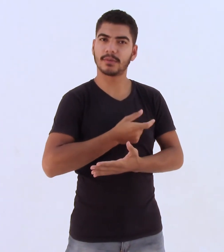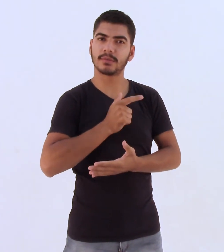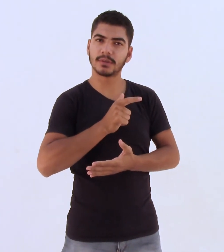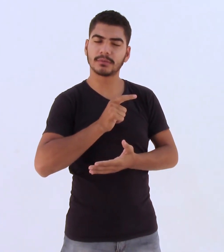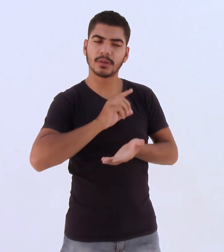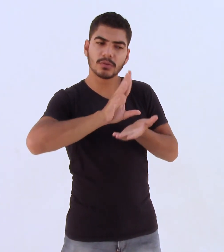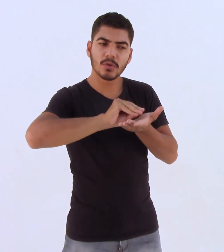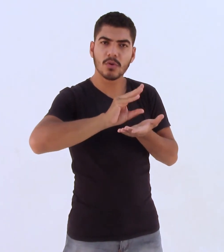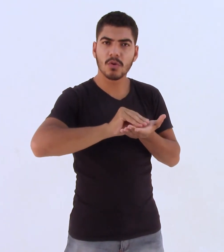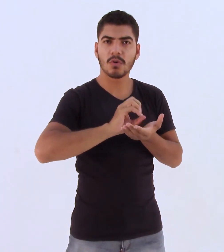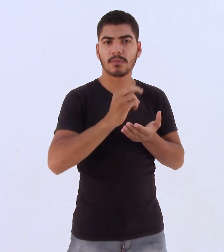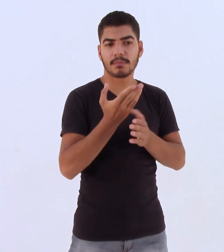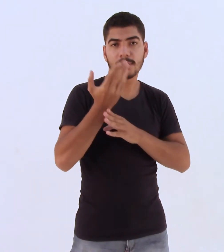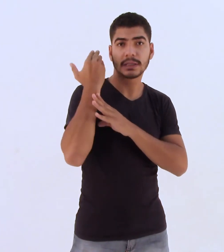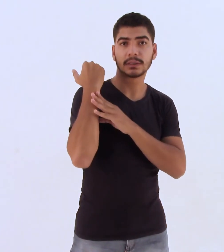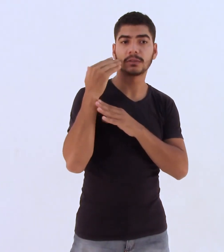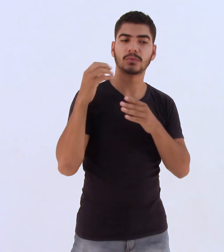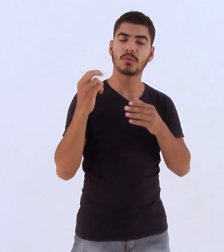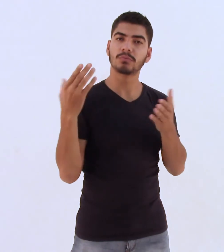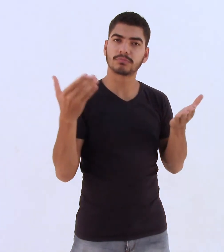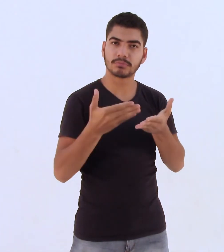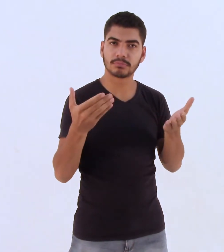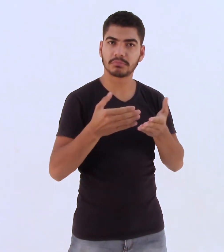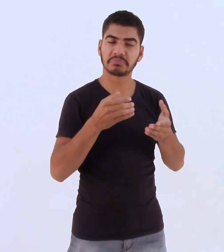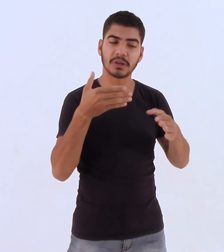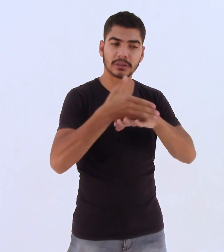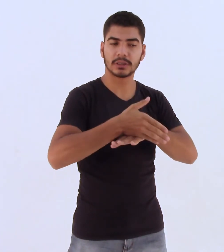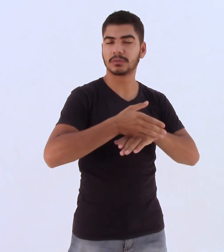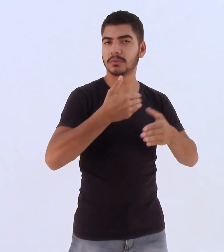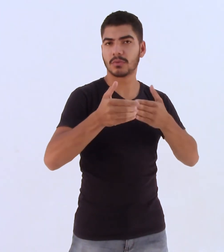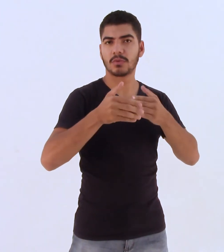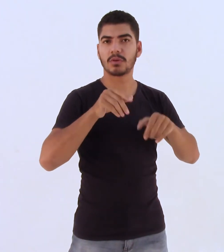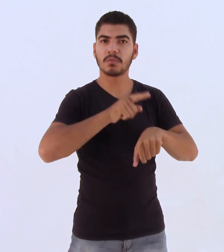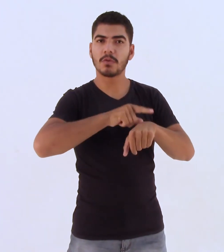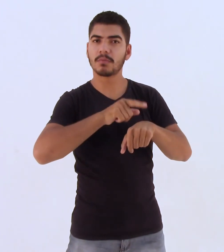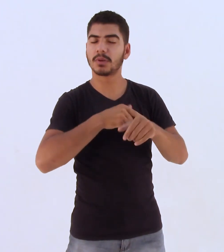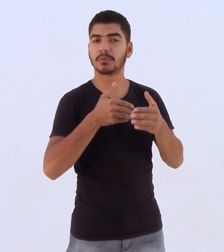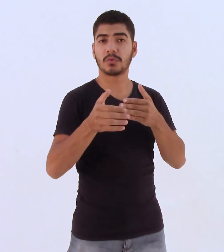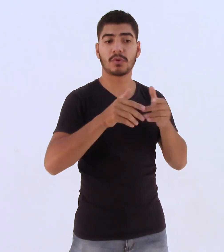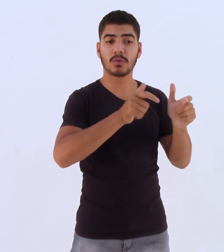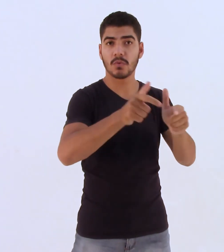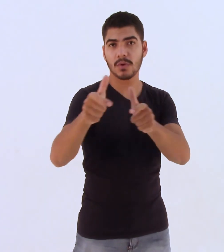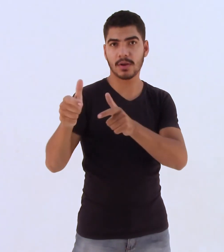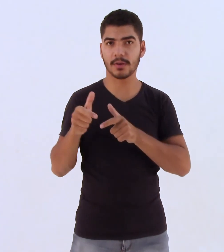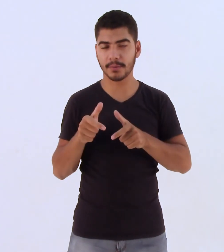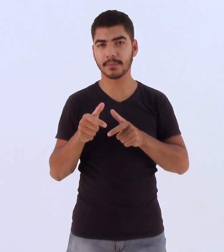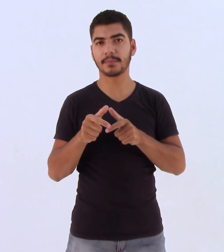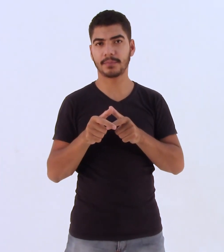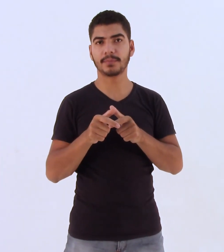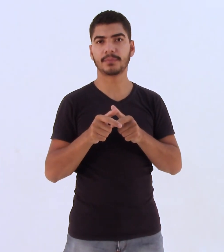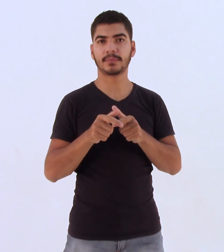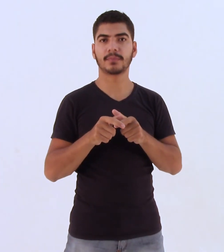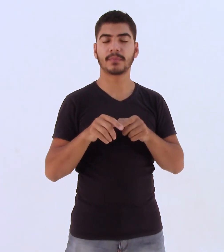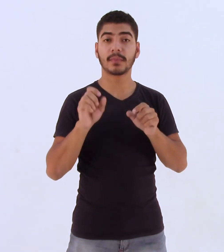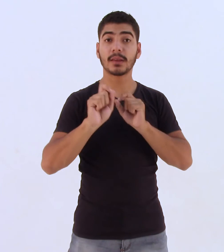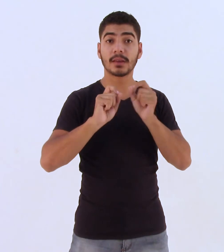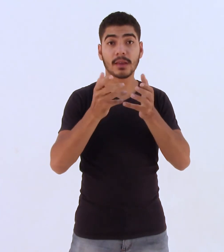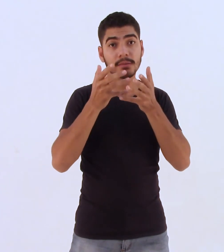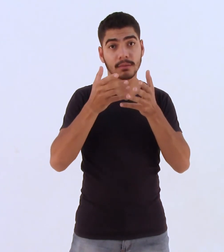atual quanto ao passado, que pode ser acessado a qualquer momento, em qualquer lugar, afirma Rodrigo. Para quem pretende entrar de cabeça no hobby,